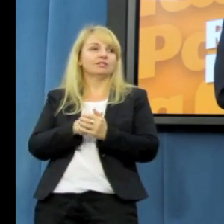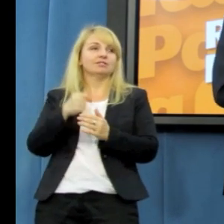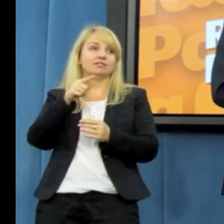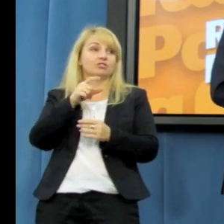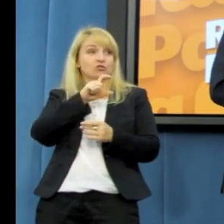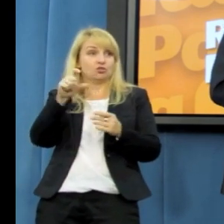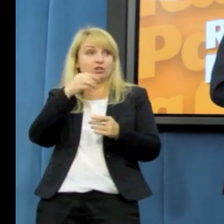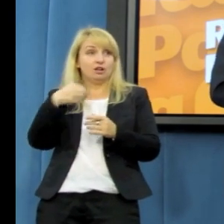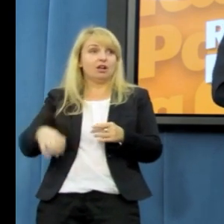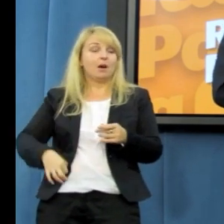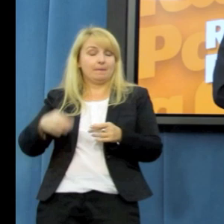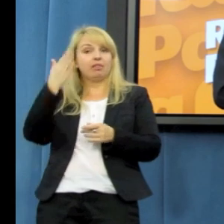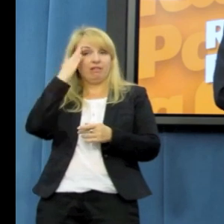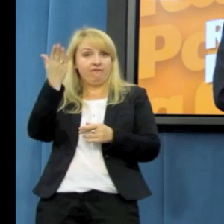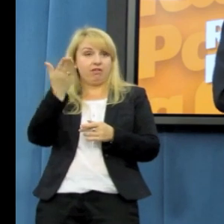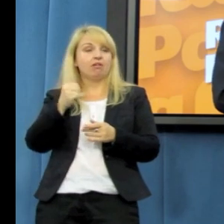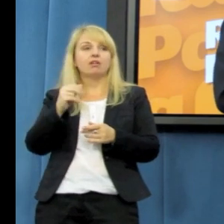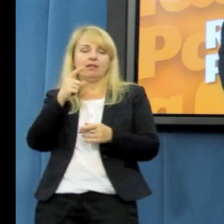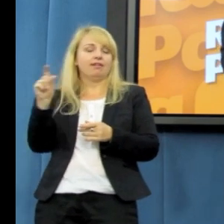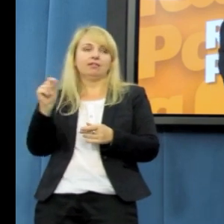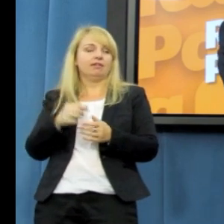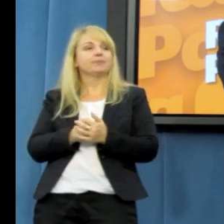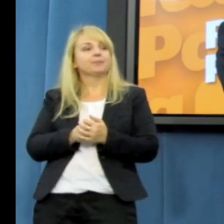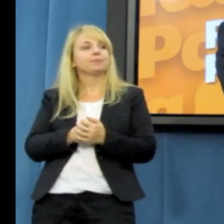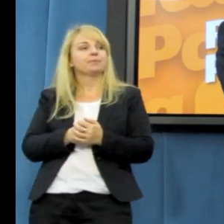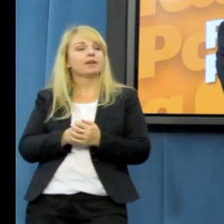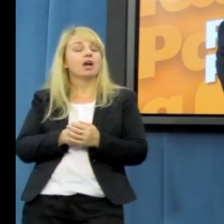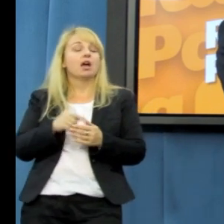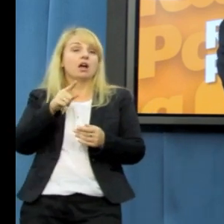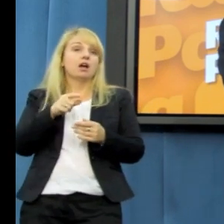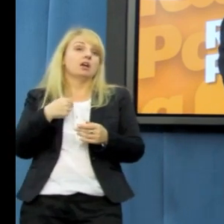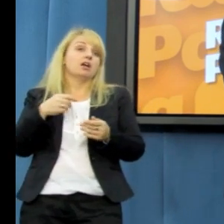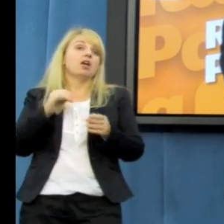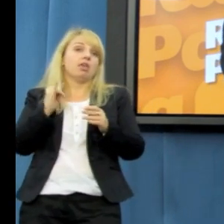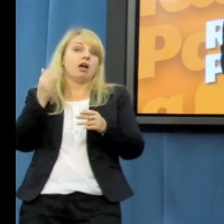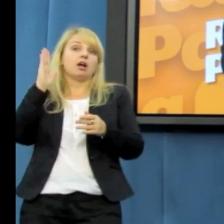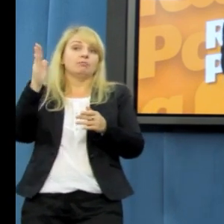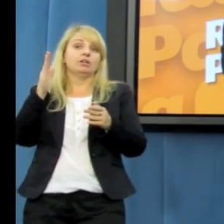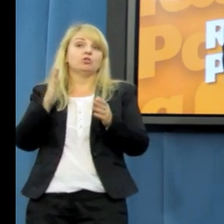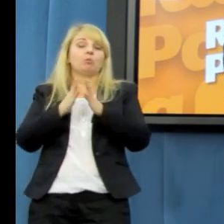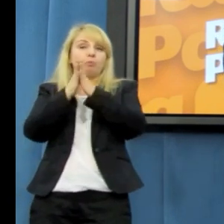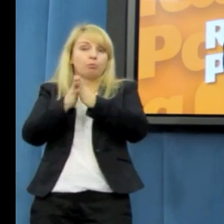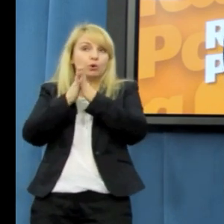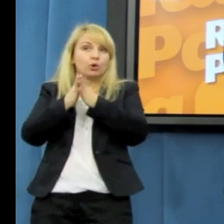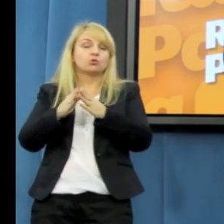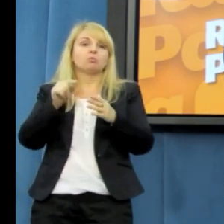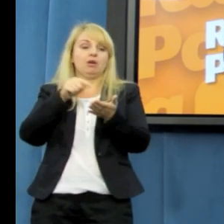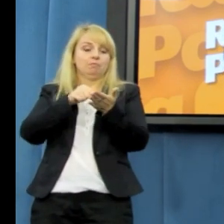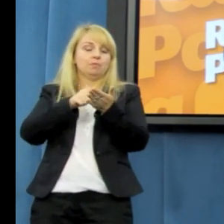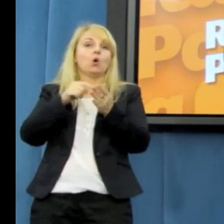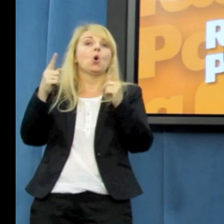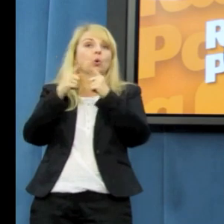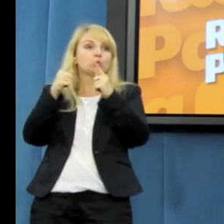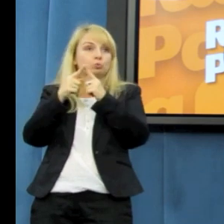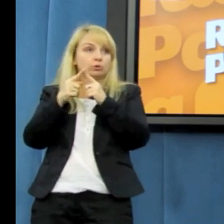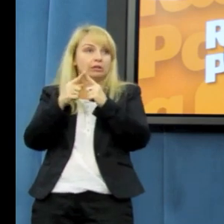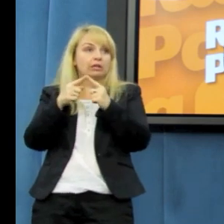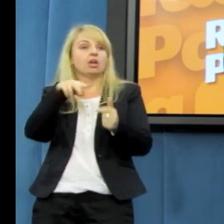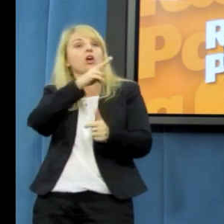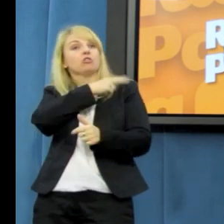wie Pan redaktor. Panie redaktorze, oczywiście na prośbę osób, które będą odbywać spotkania, czyli szefa